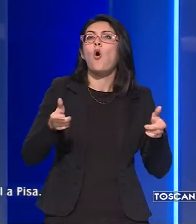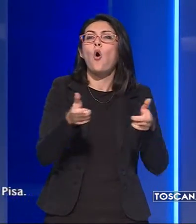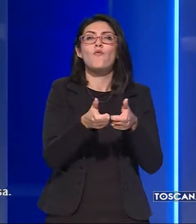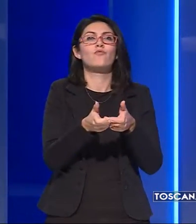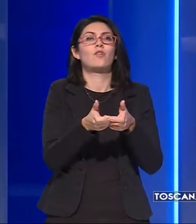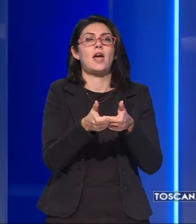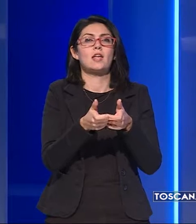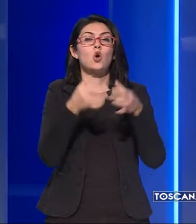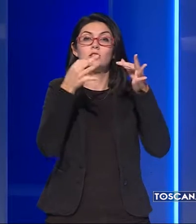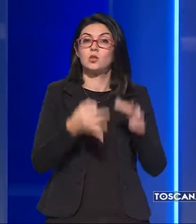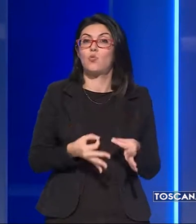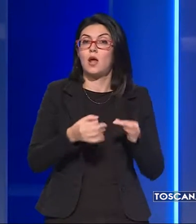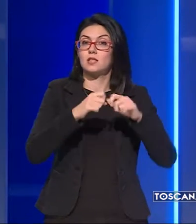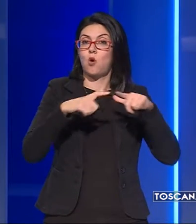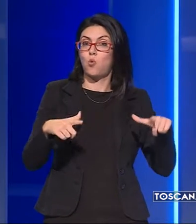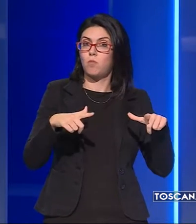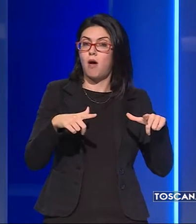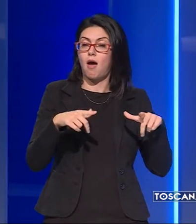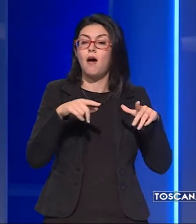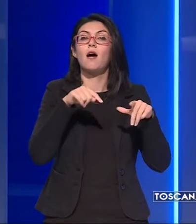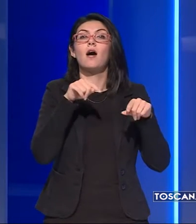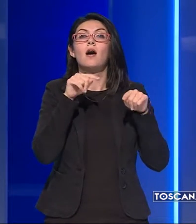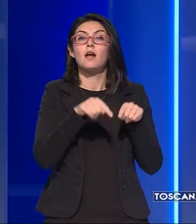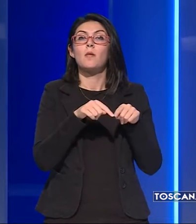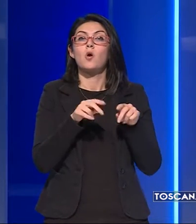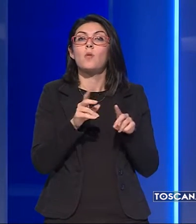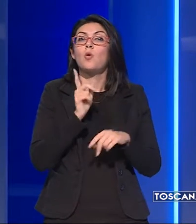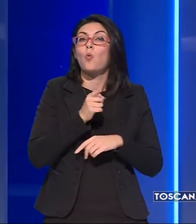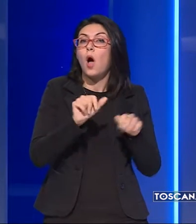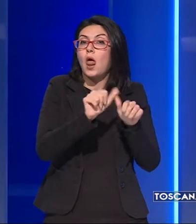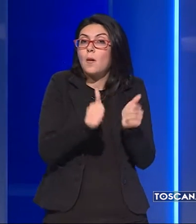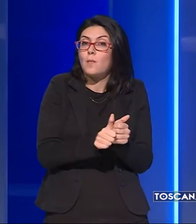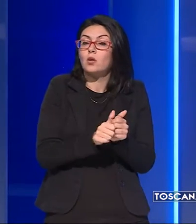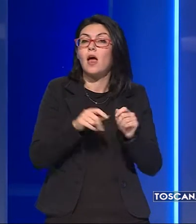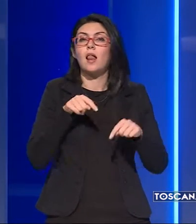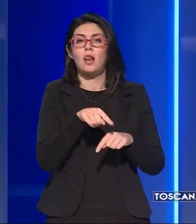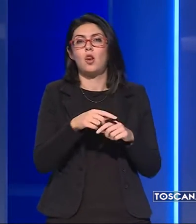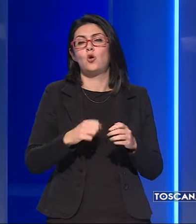urbana quale modello promosso da SILP CGL a Pisa.